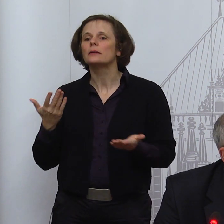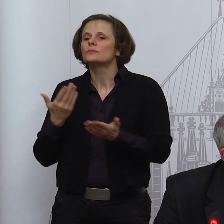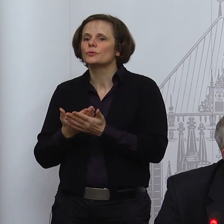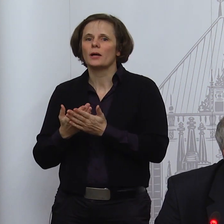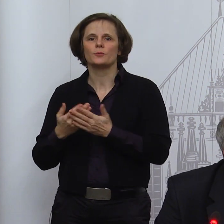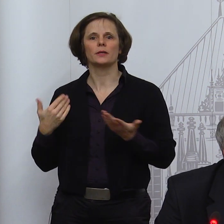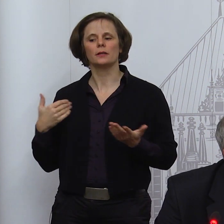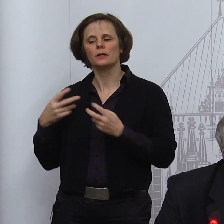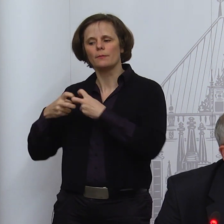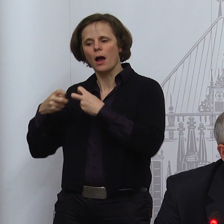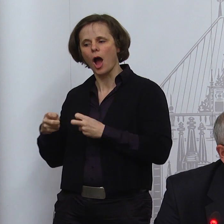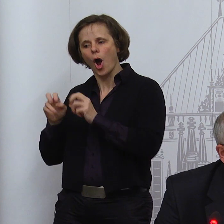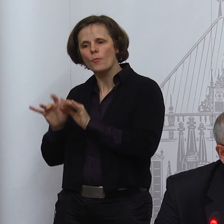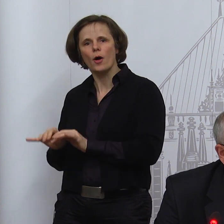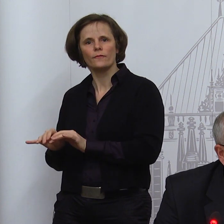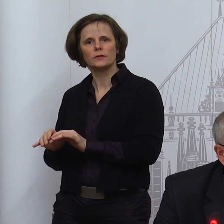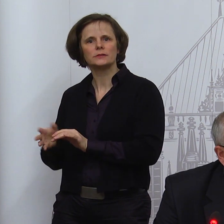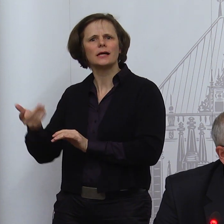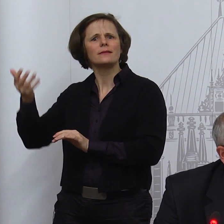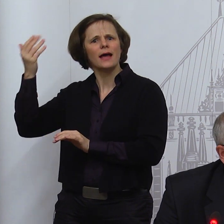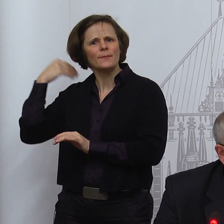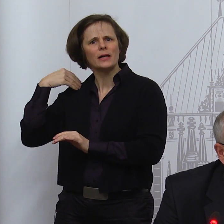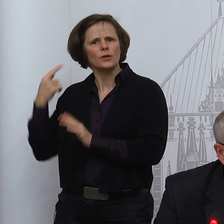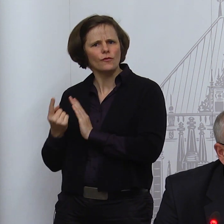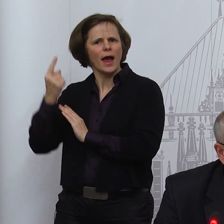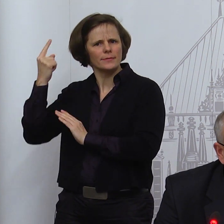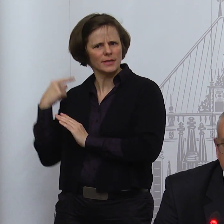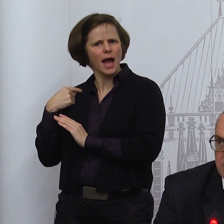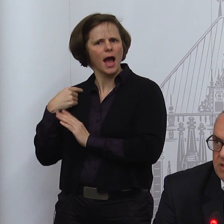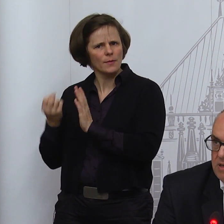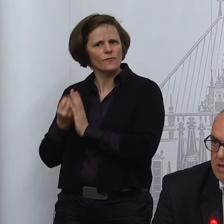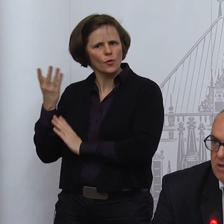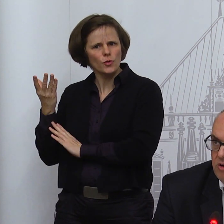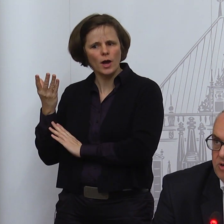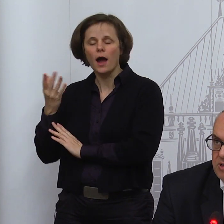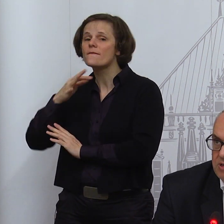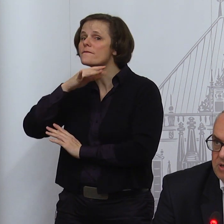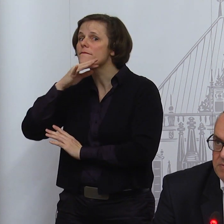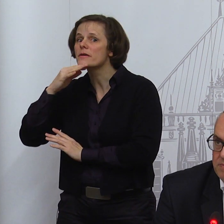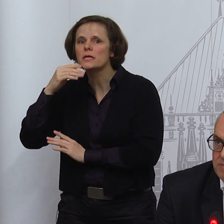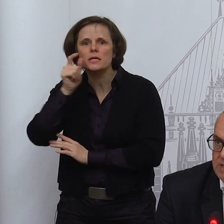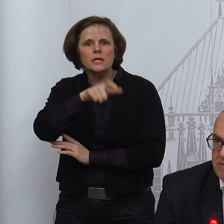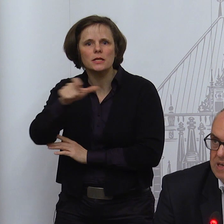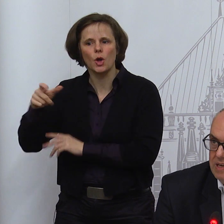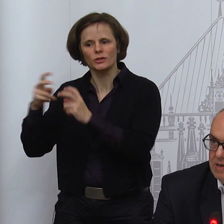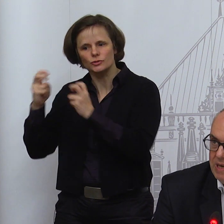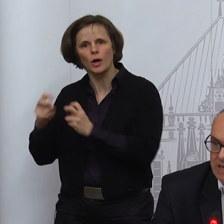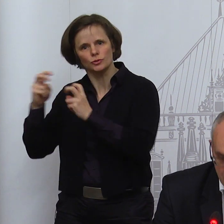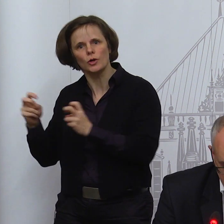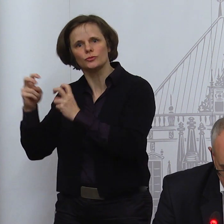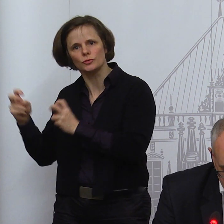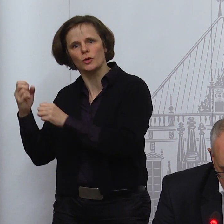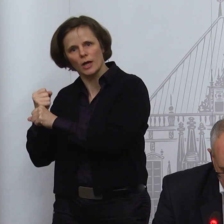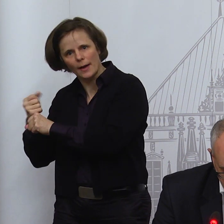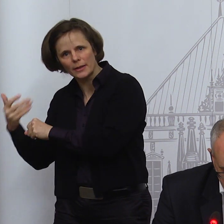während des Frühjahrs-Lockdowns. Dass da also noch Luft nach oben ist. Und da haben wir gedacht, Appelle